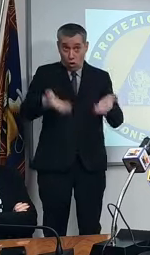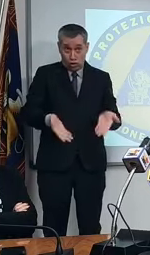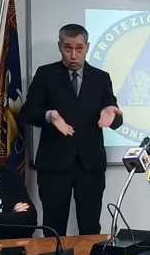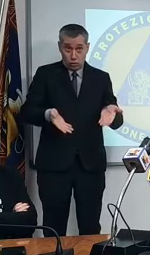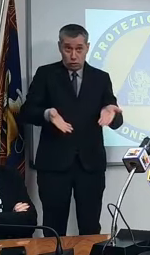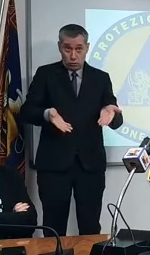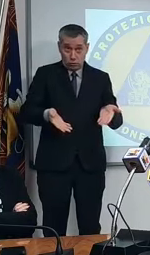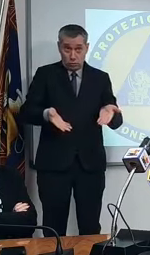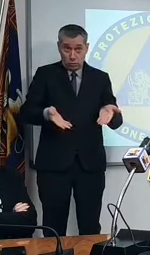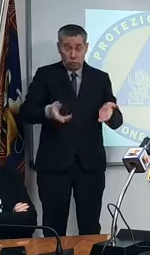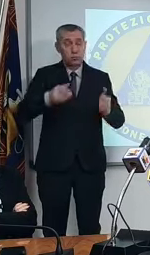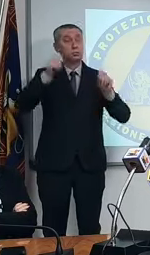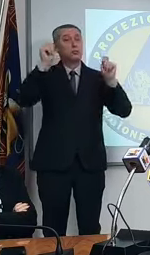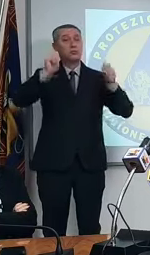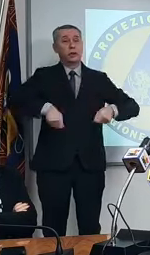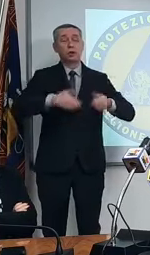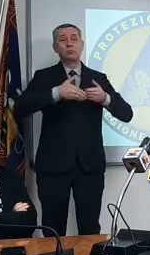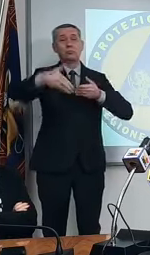arancione.